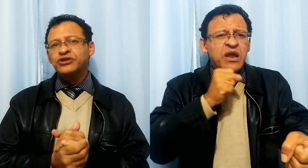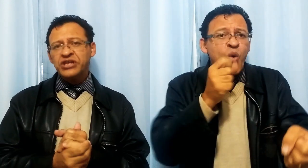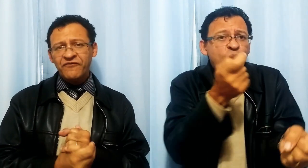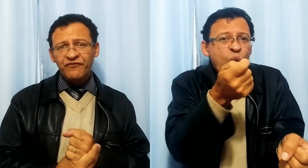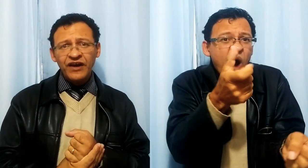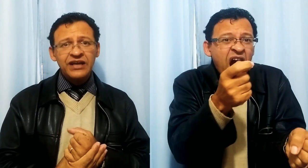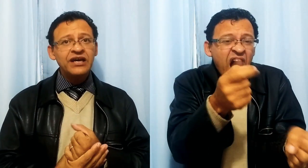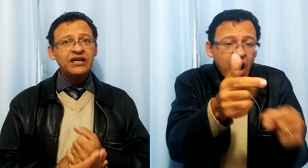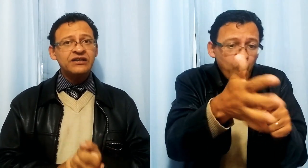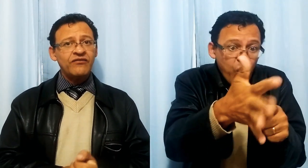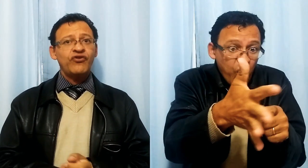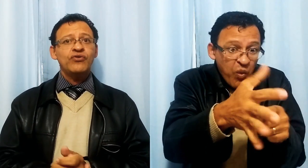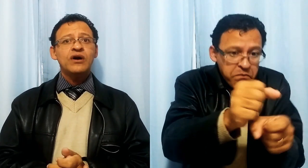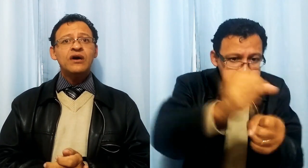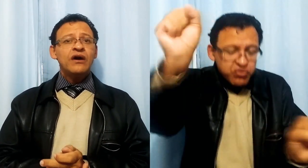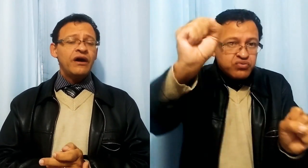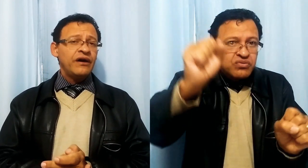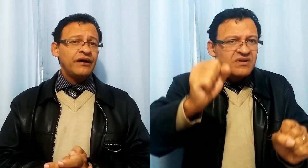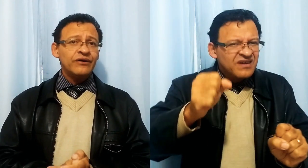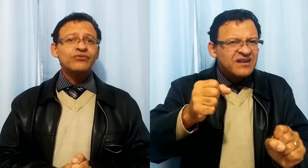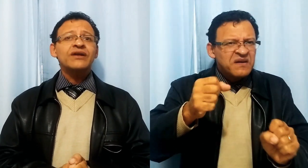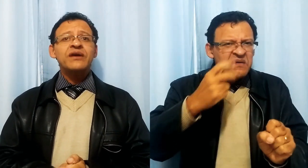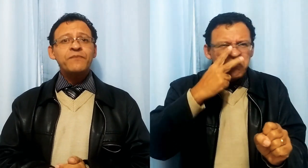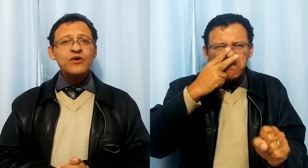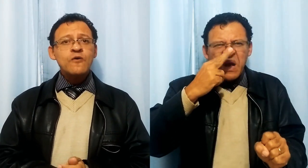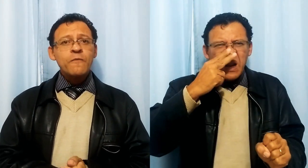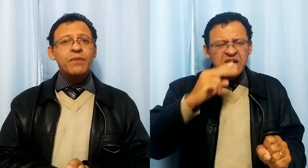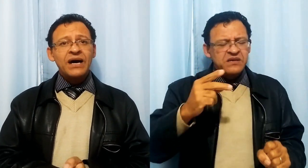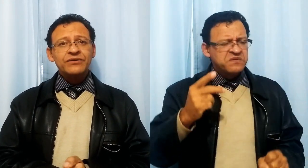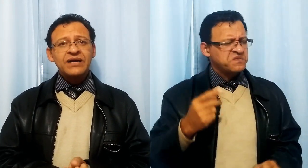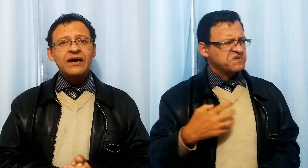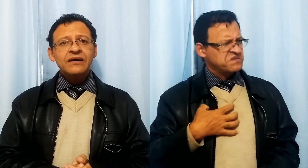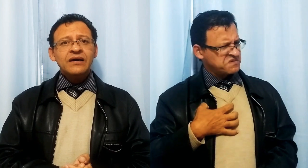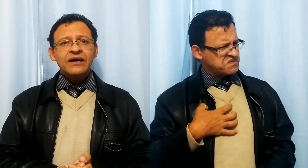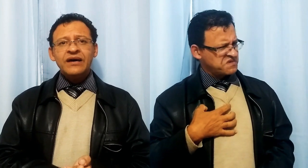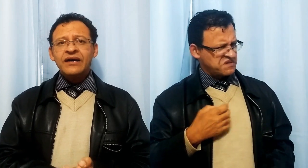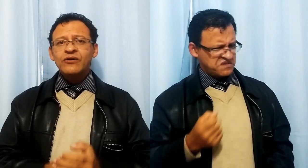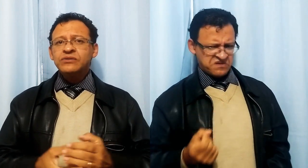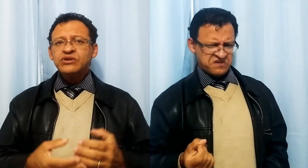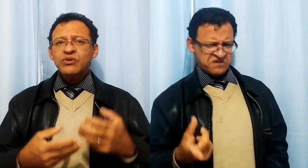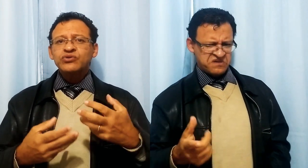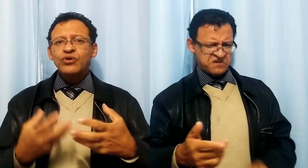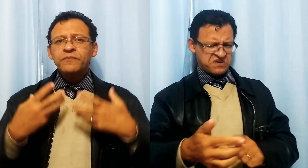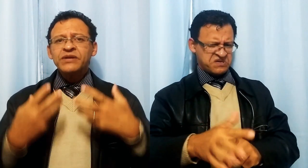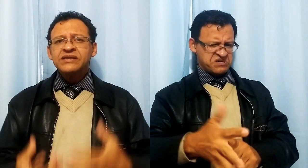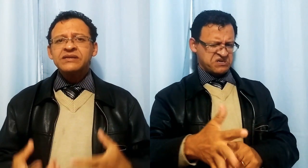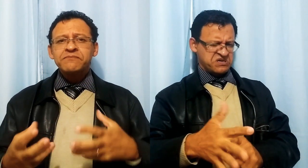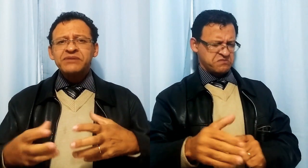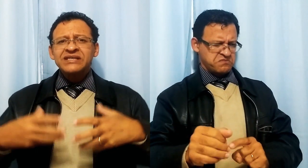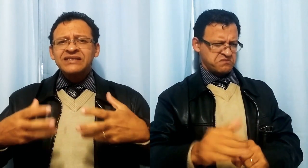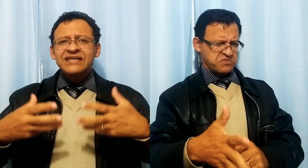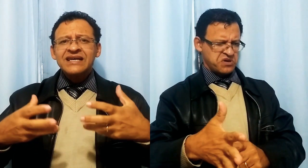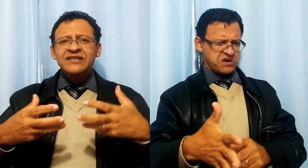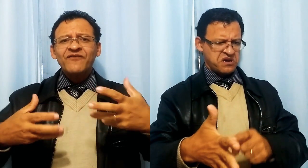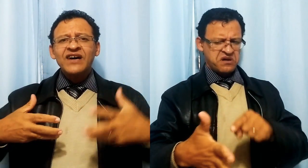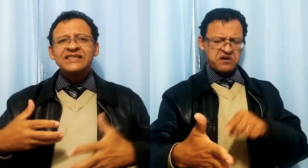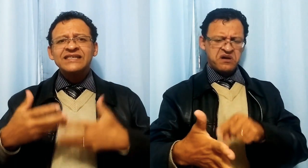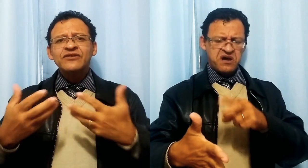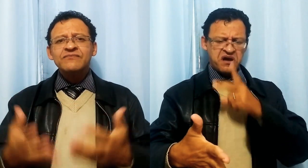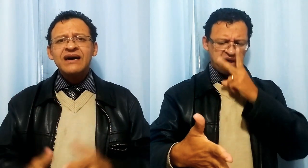diferente, viu? Eu estou até preocupado, tá? É como se o motor precisasse fazer uma